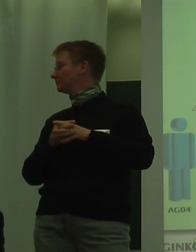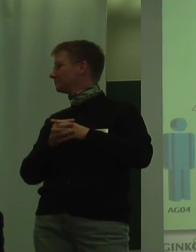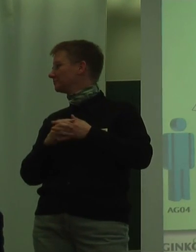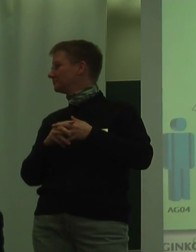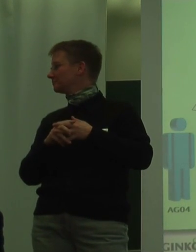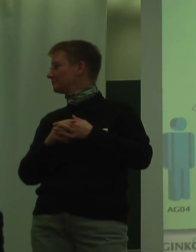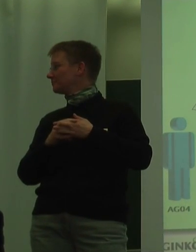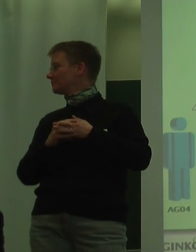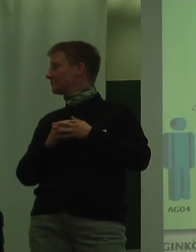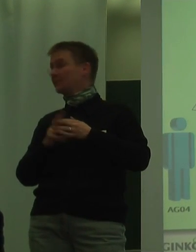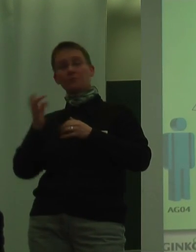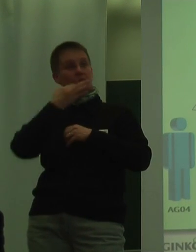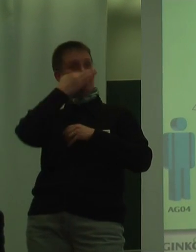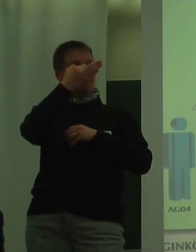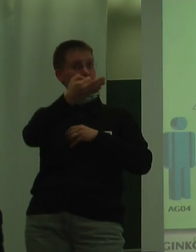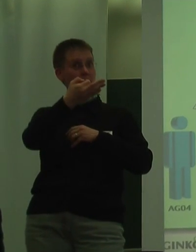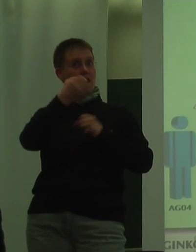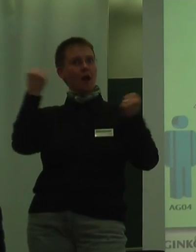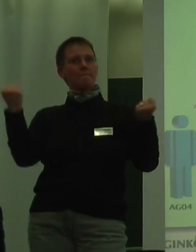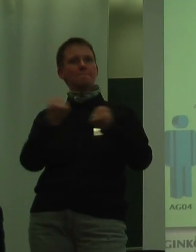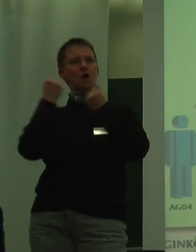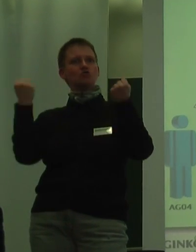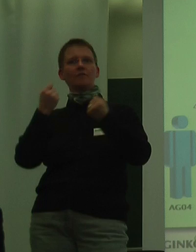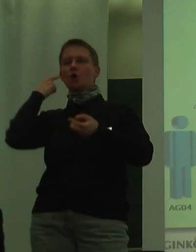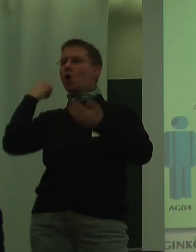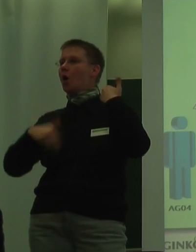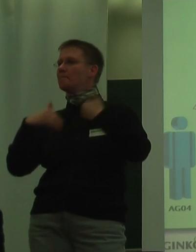Ja, wir haben gefragt, die Beschäftigung gehört und die Mitarbeiter ist ja nicht der Alltag.